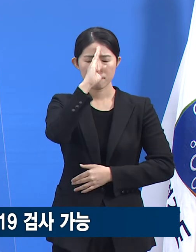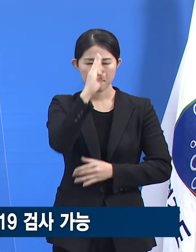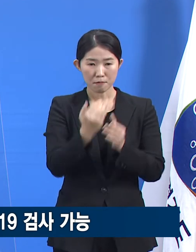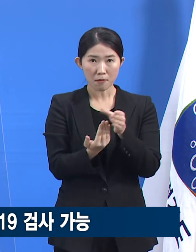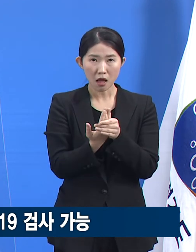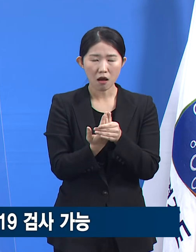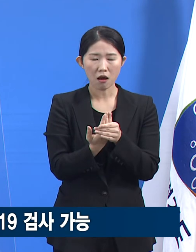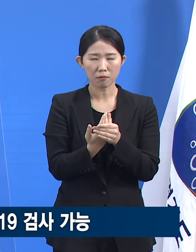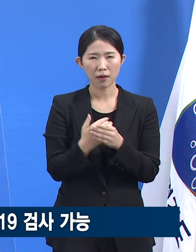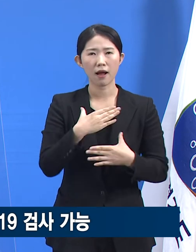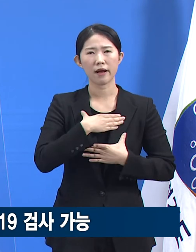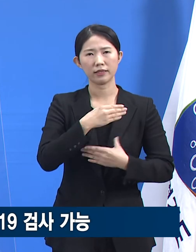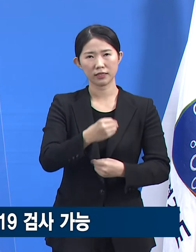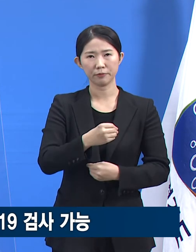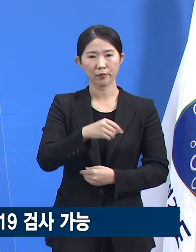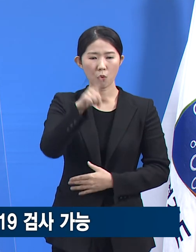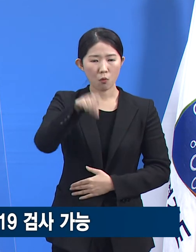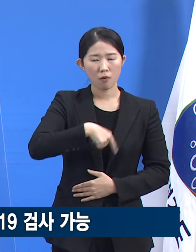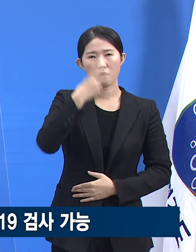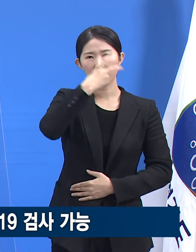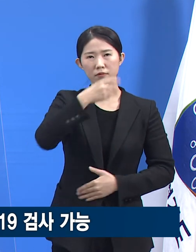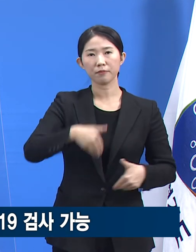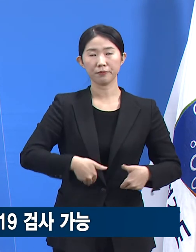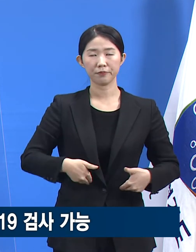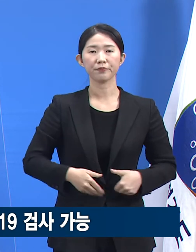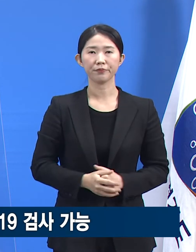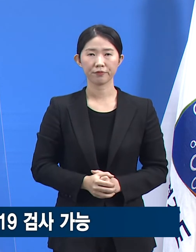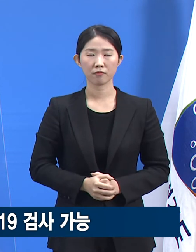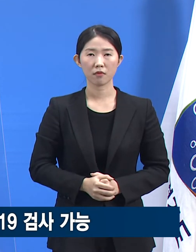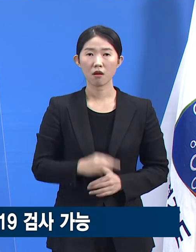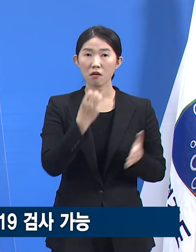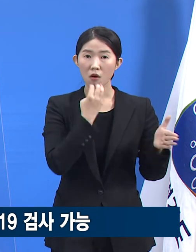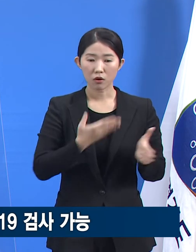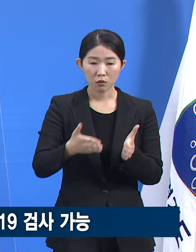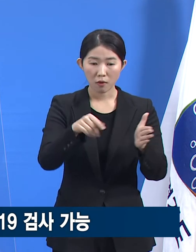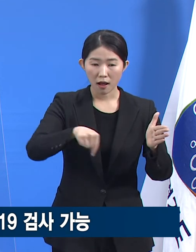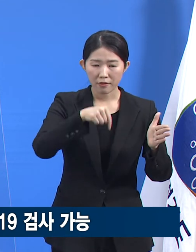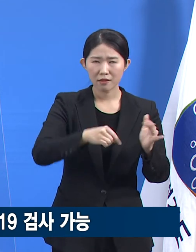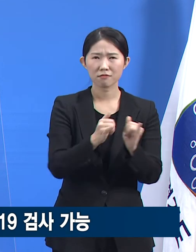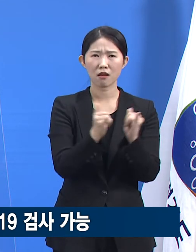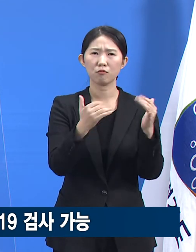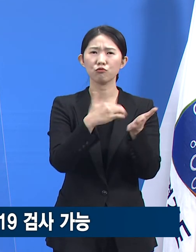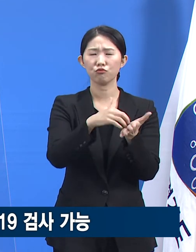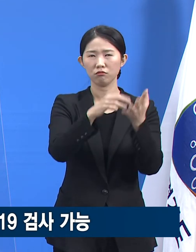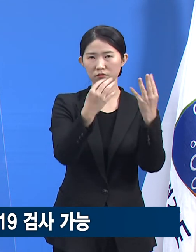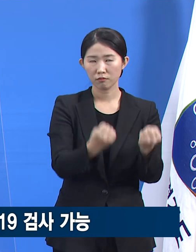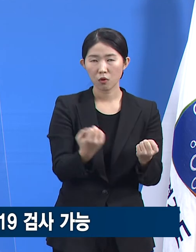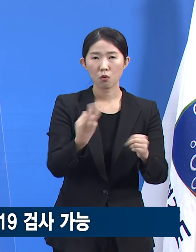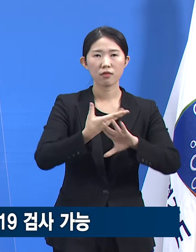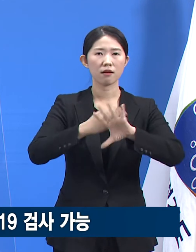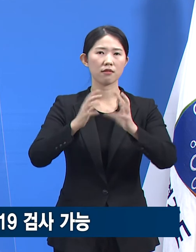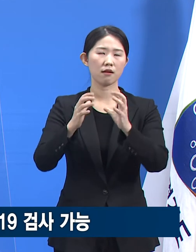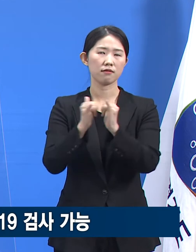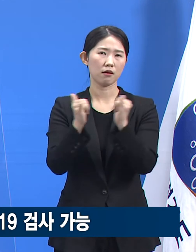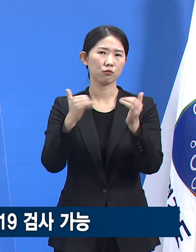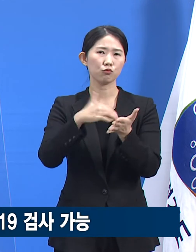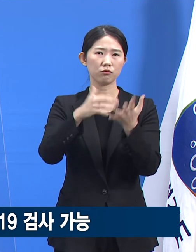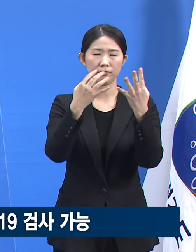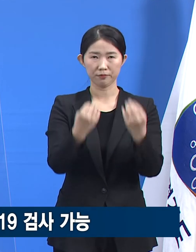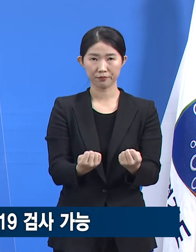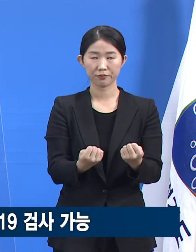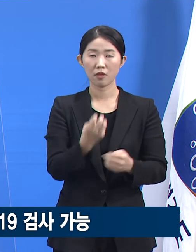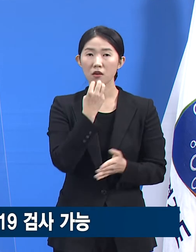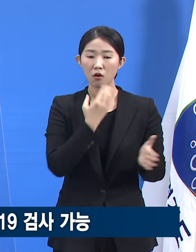경기도는 인구가 밀집되어 있고 그만큼 외국인 인구도 몰려 있습니다. 본에 거주하는 외국인분들 중